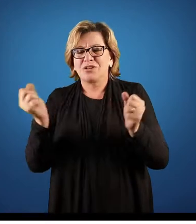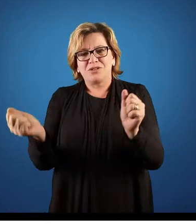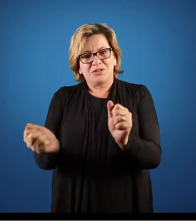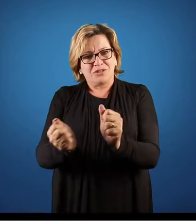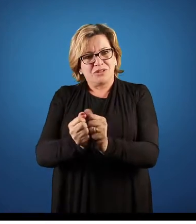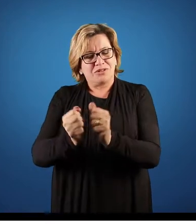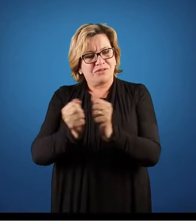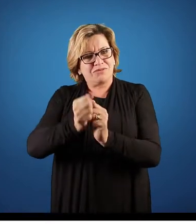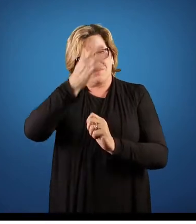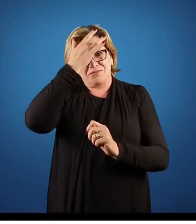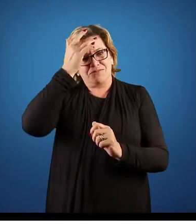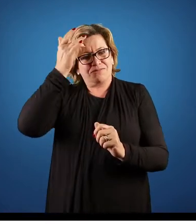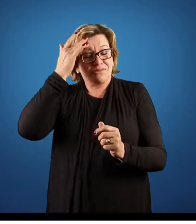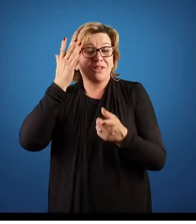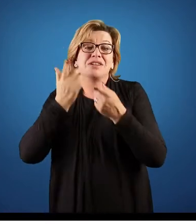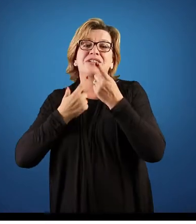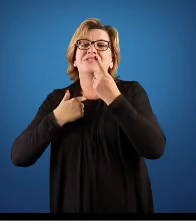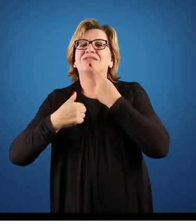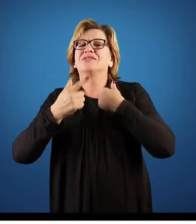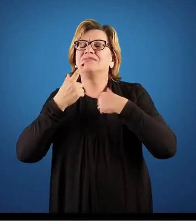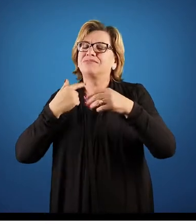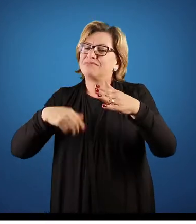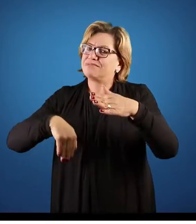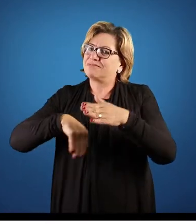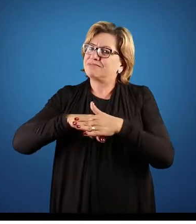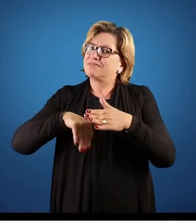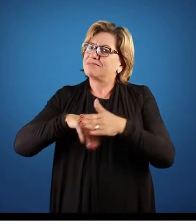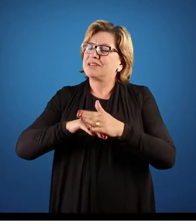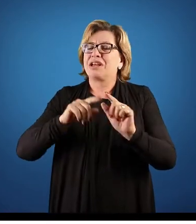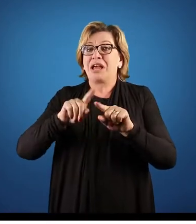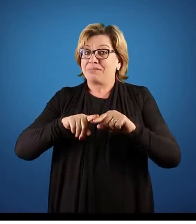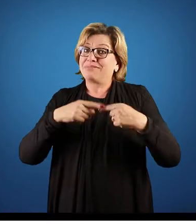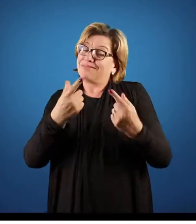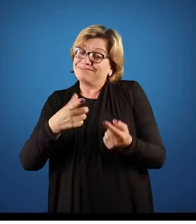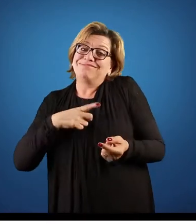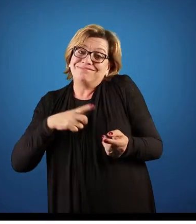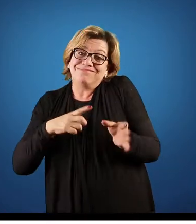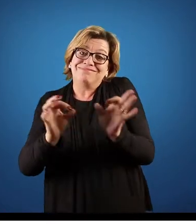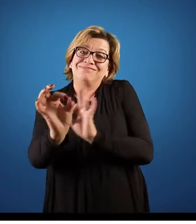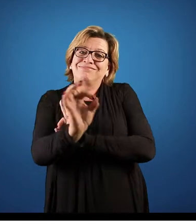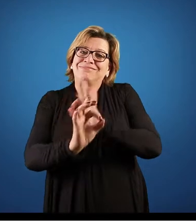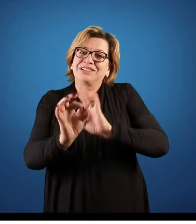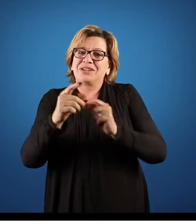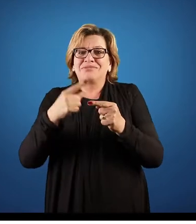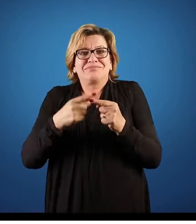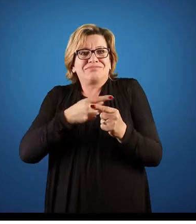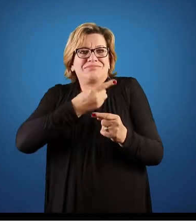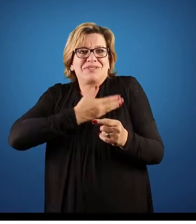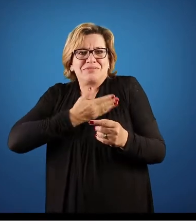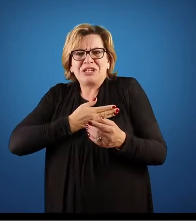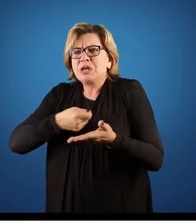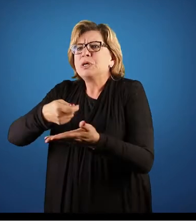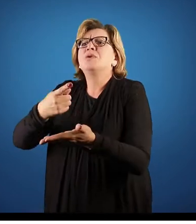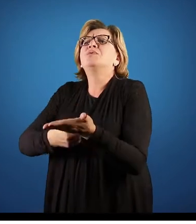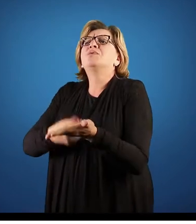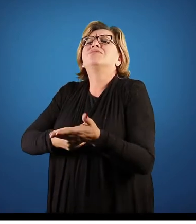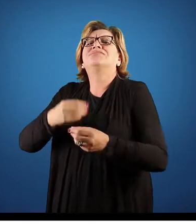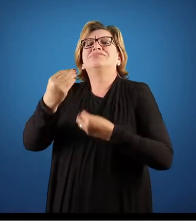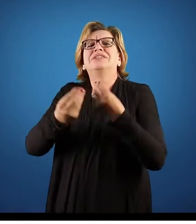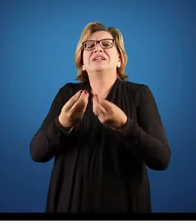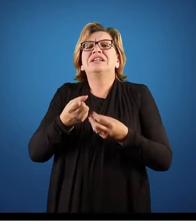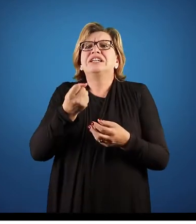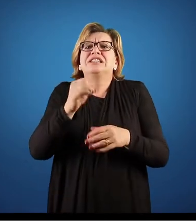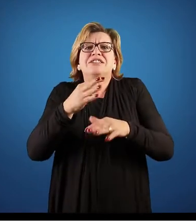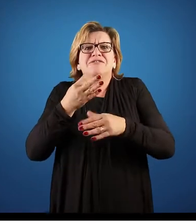pessoas que gostariam de jogar um futebol, mas também tem uma certa organização, porque são os colegas um cobrando do outro e se